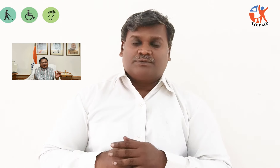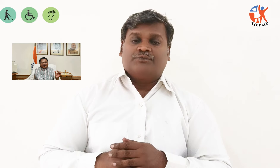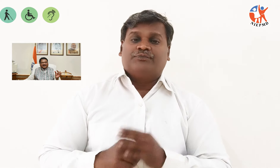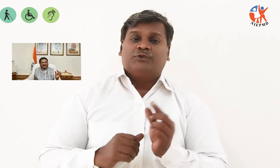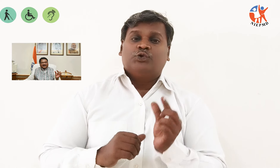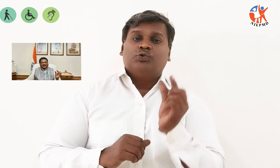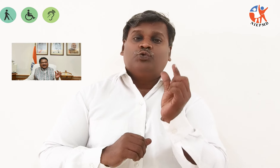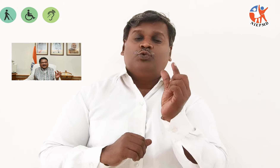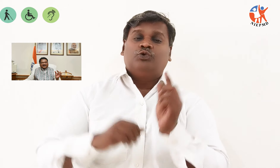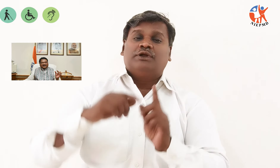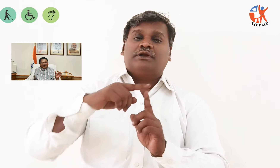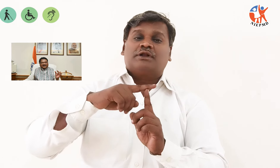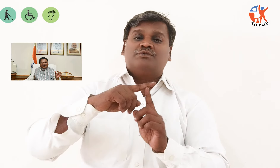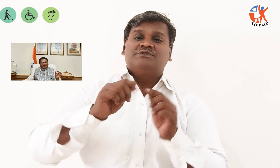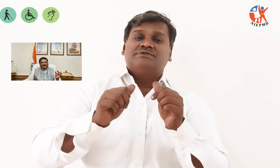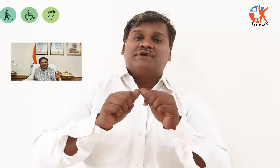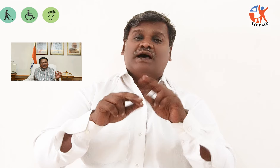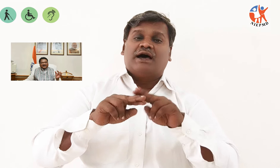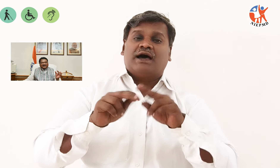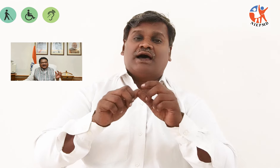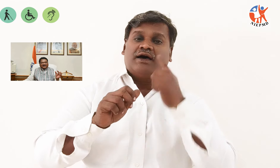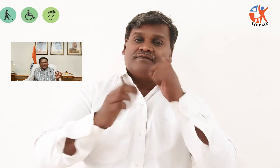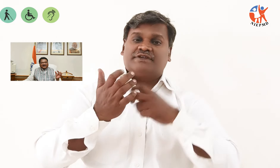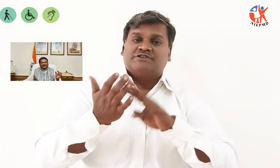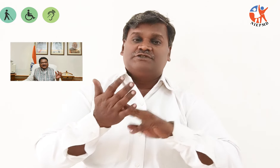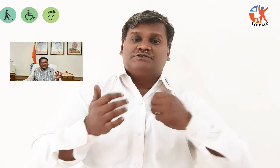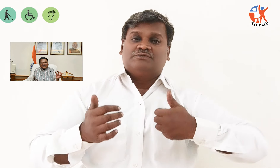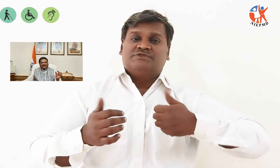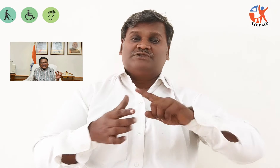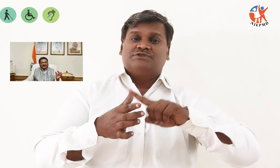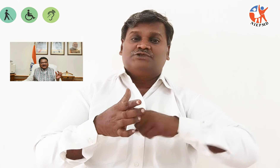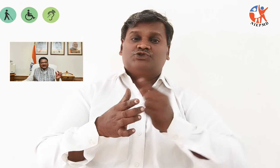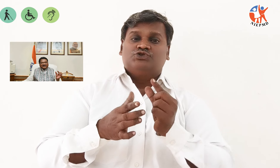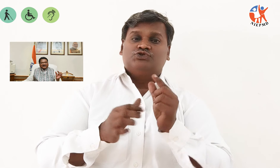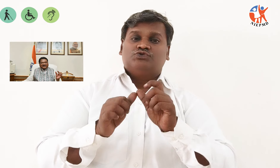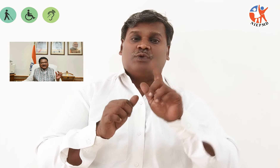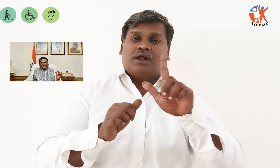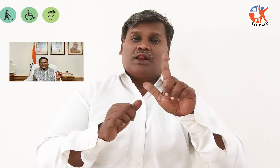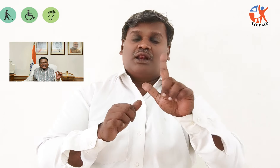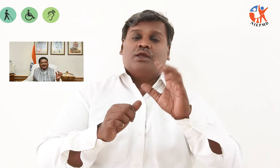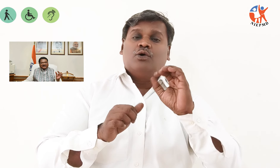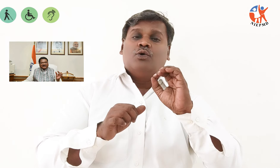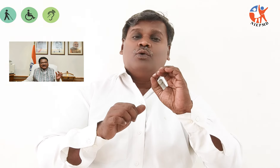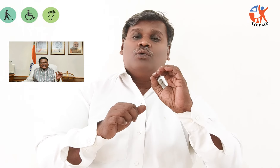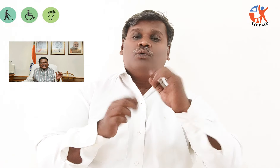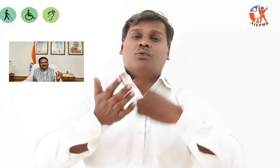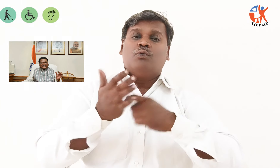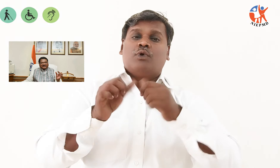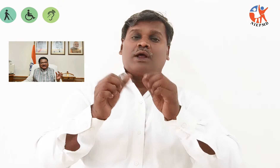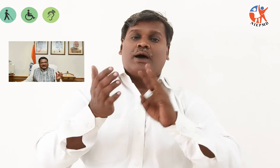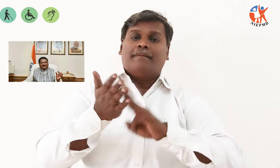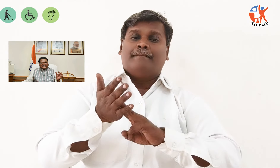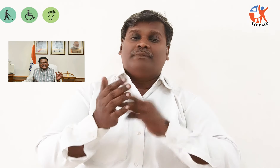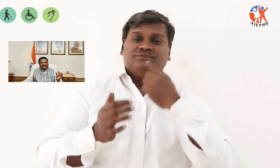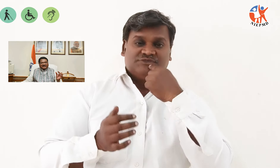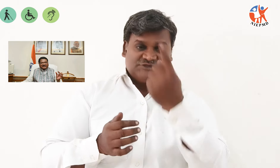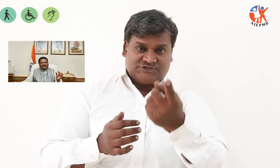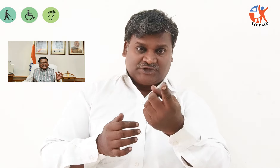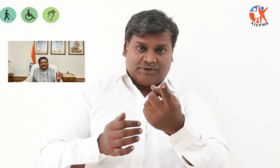Union tribal affairs minister Jual Oren said that the ethnic conflict raging in Manipur for more than a year now is a law and